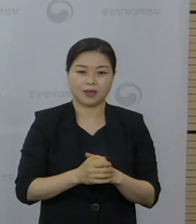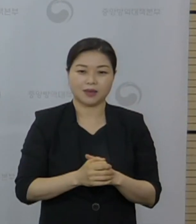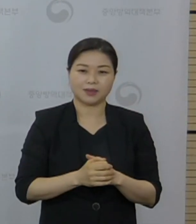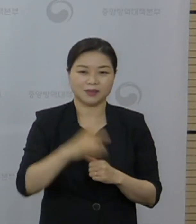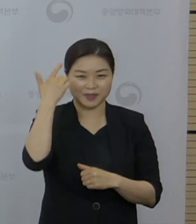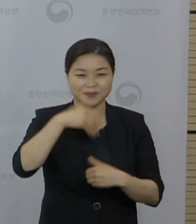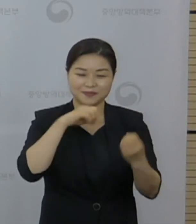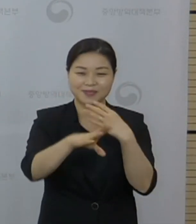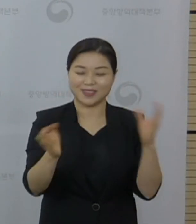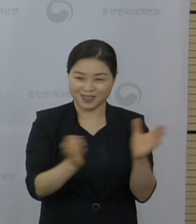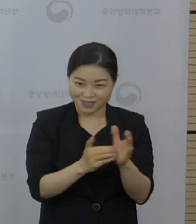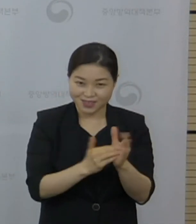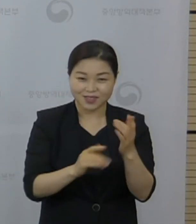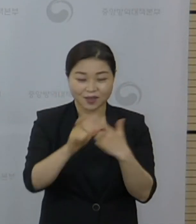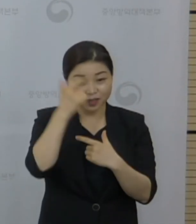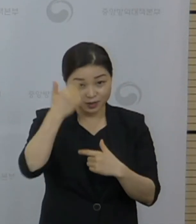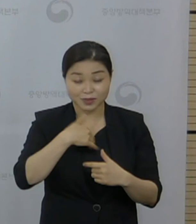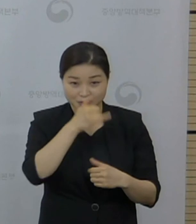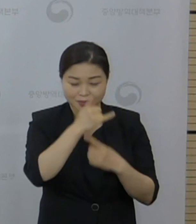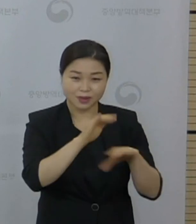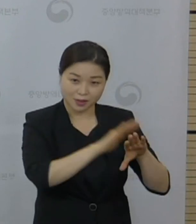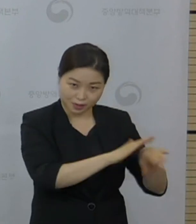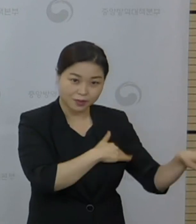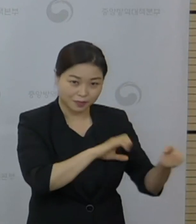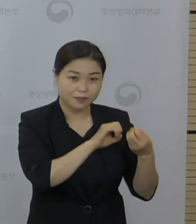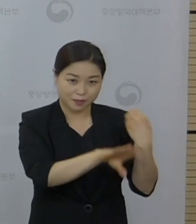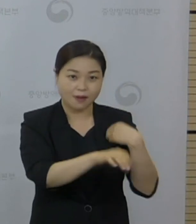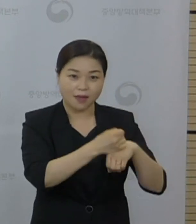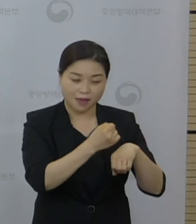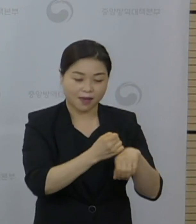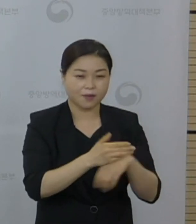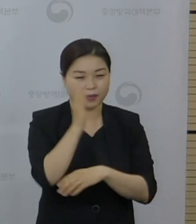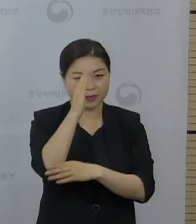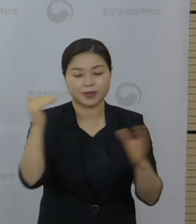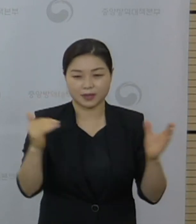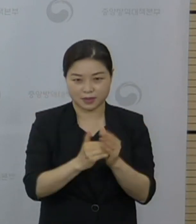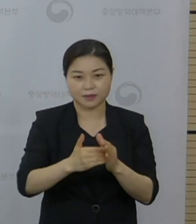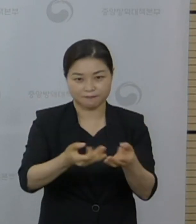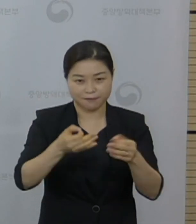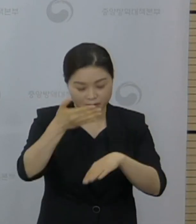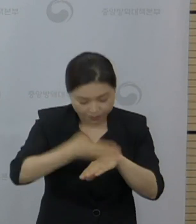부탁드리겠습니다. 그러면 오늘 정례 브리핑 마치겠습니다. 참여해 주셔서 감사합니다.